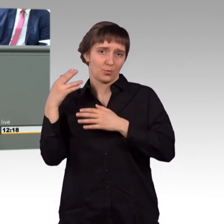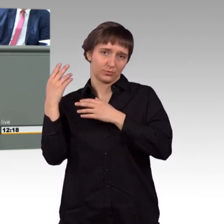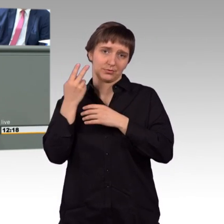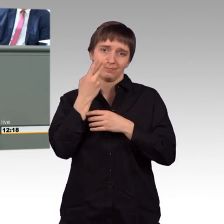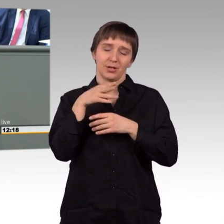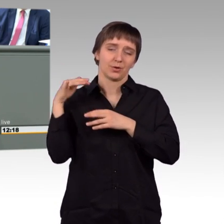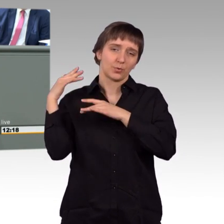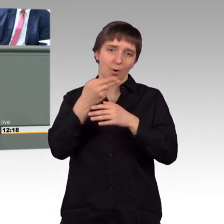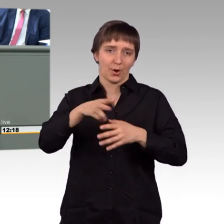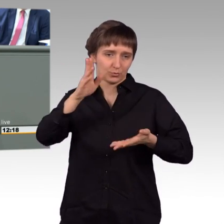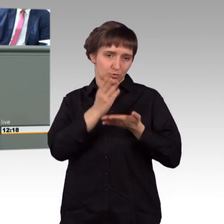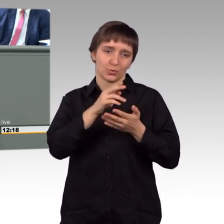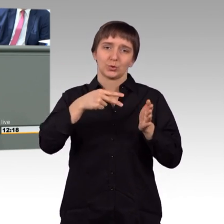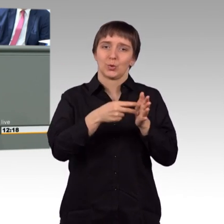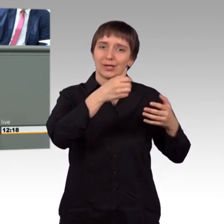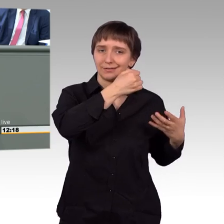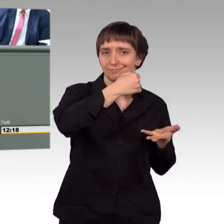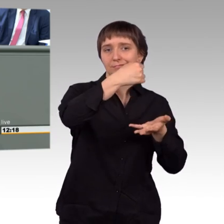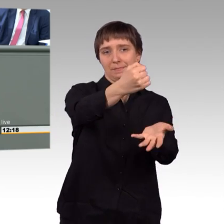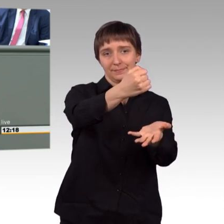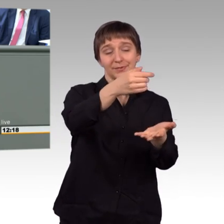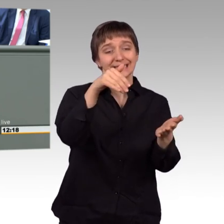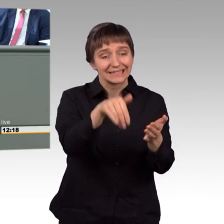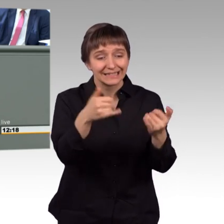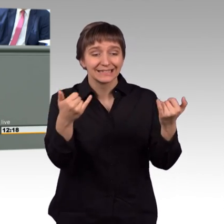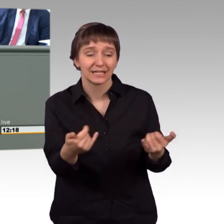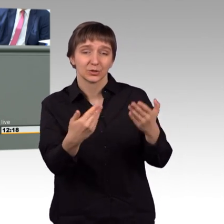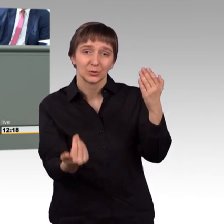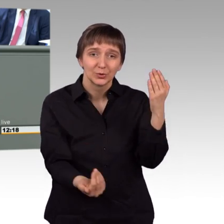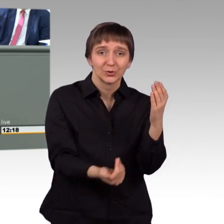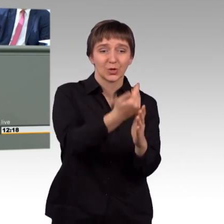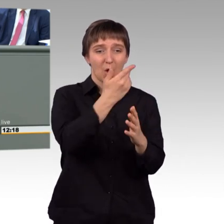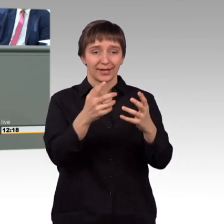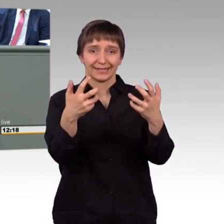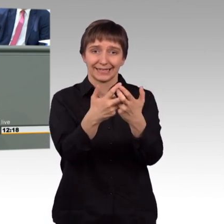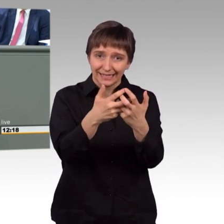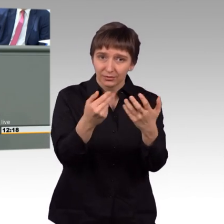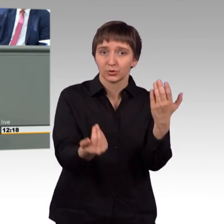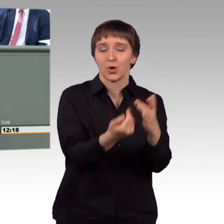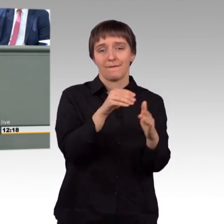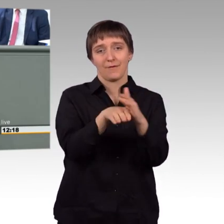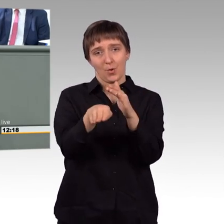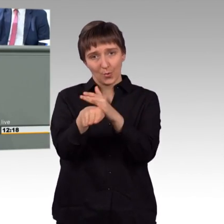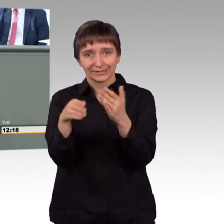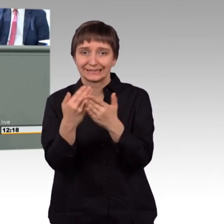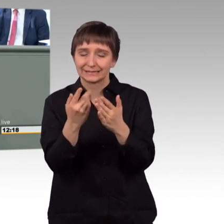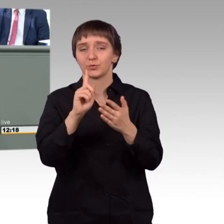nun wieder neue Fluchtbewegungen erzeugt werden, ist es wichtig und nötig, hier schnell und unkompliziert weiterhin zu helfen. Die